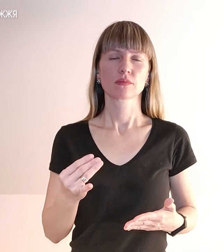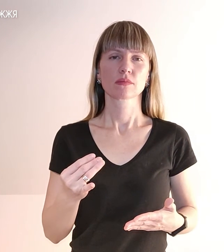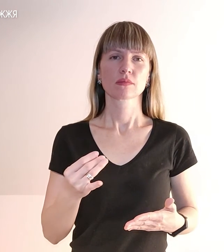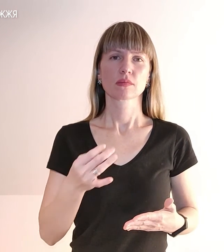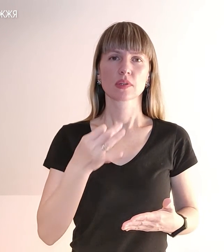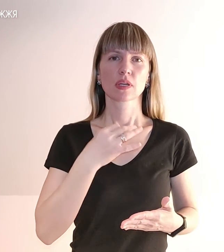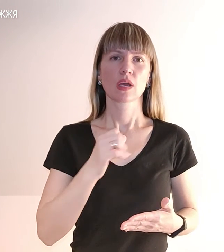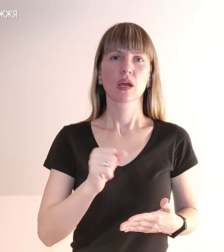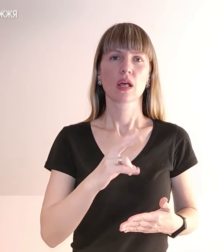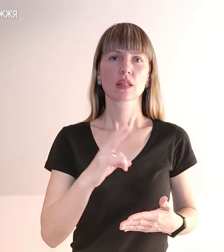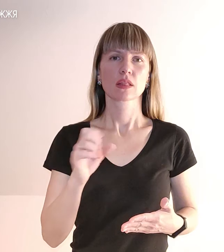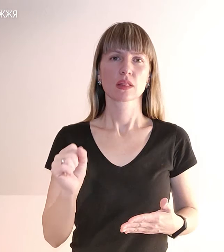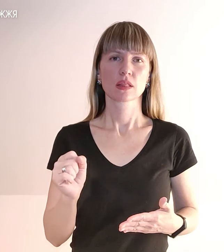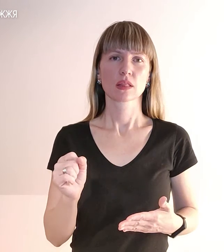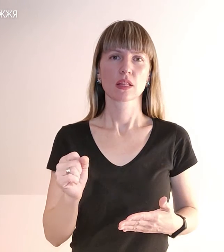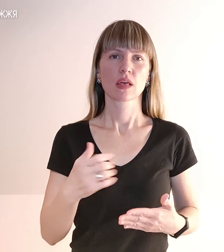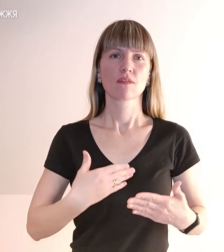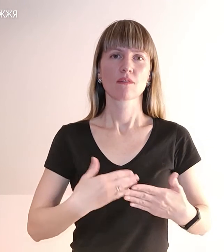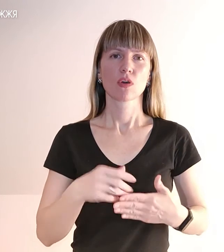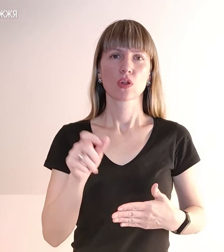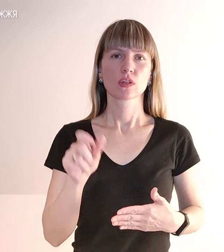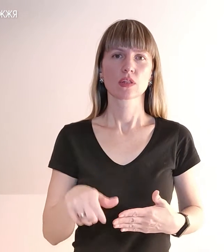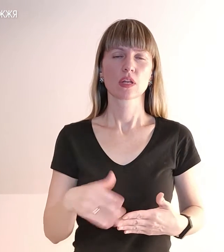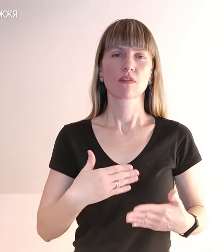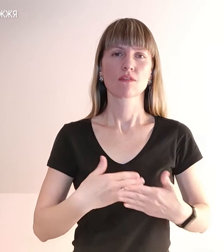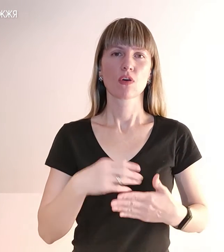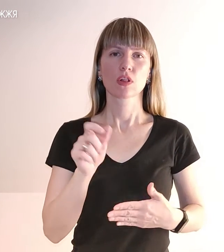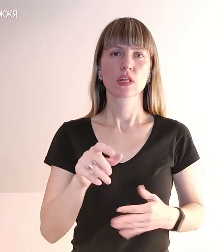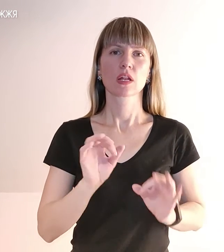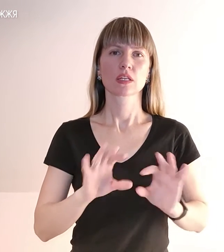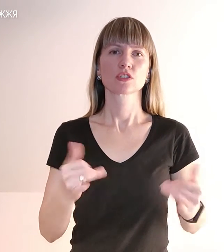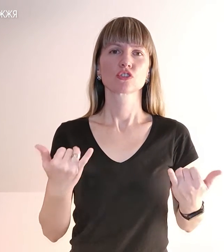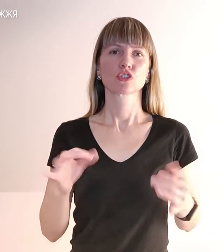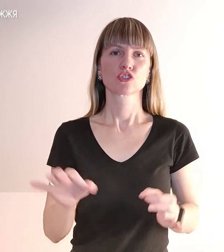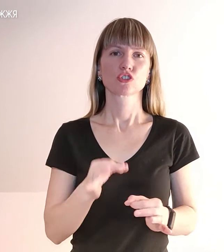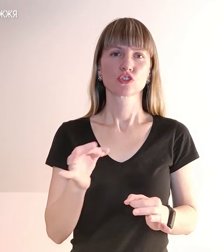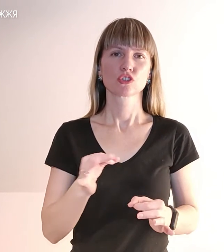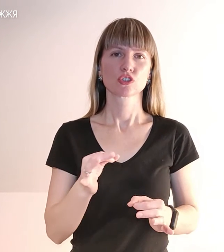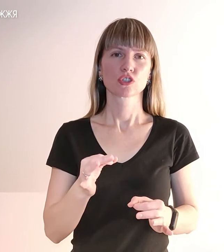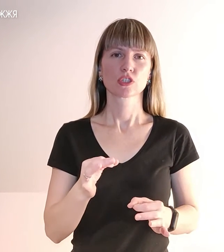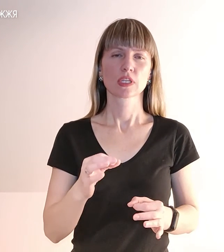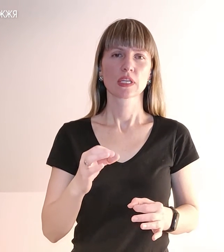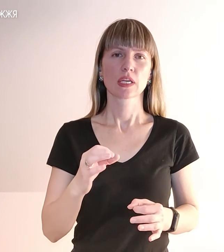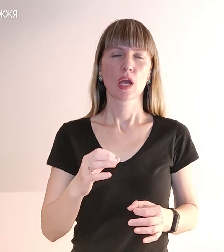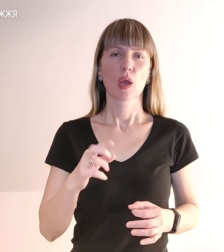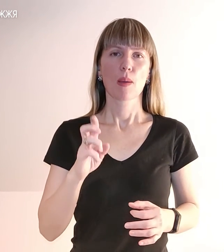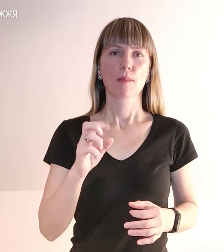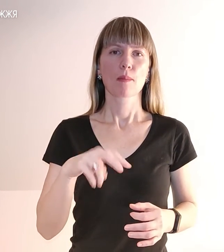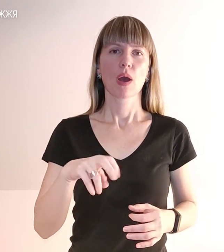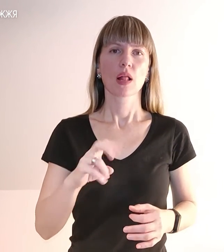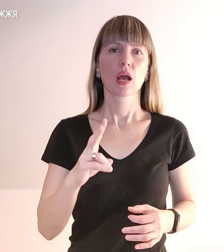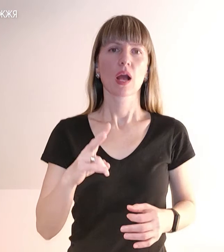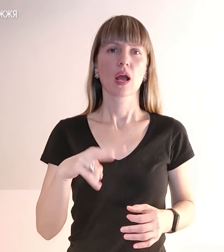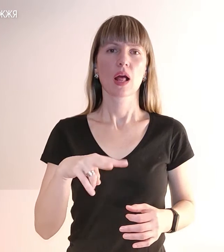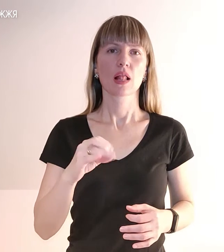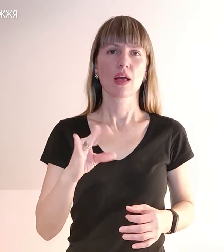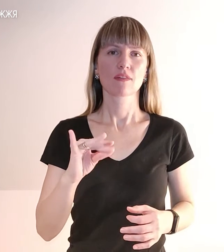Анна, волонтер. Волонтерка розказує, зараз ще із фісу була клавета бафи. До цього жодного разу такого не